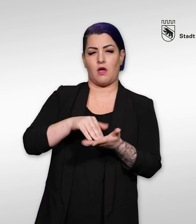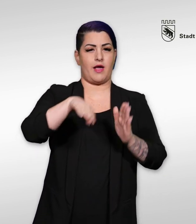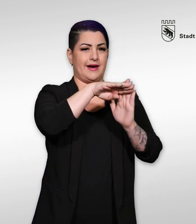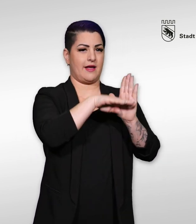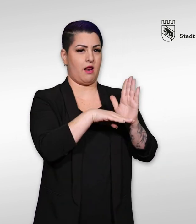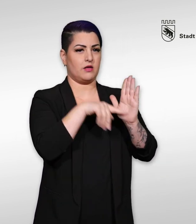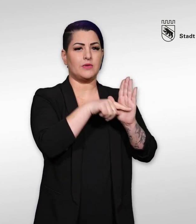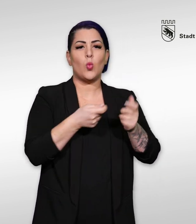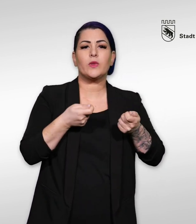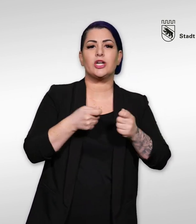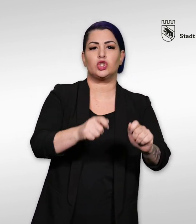Unterstützungsrichtlinien geregelt.